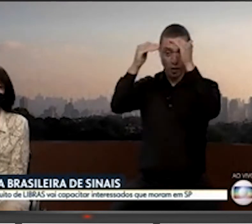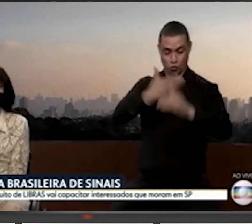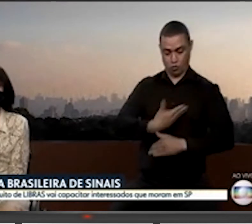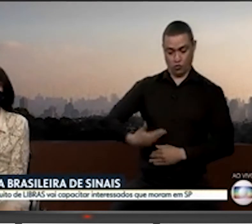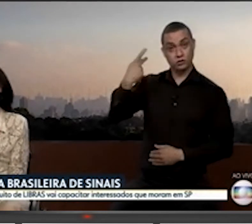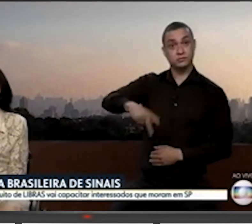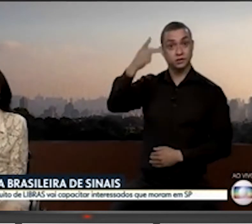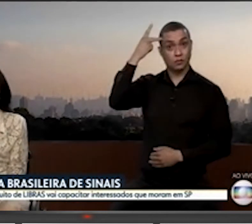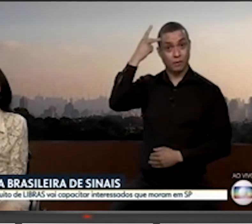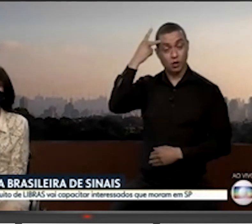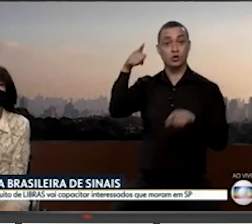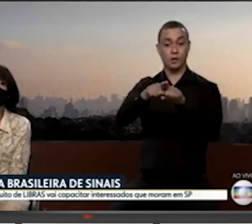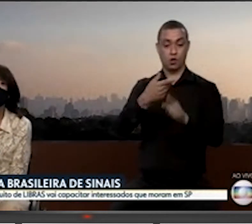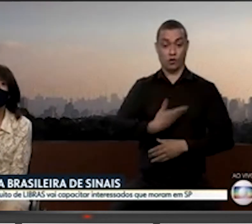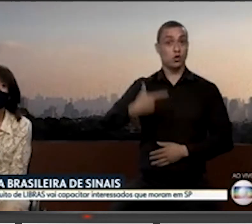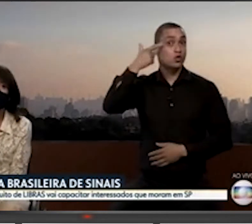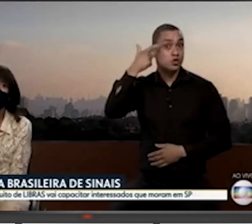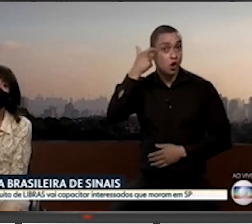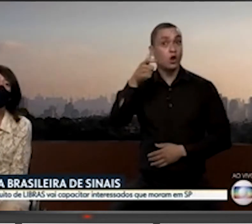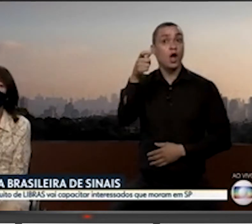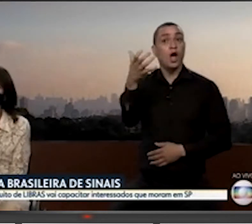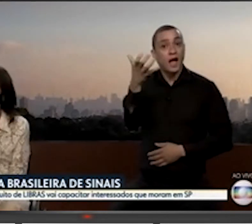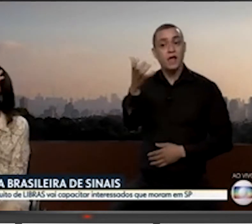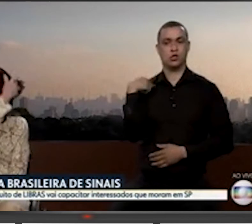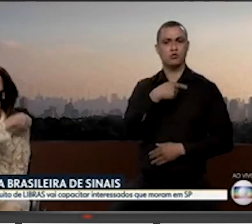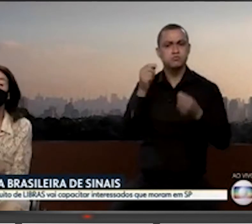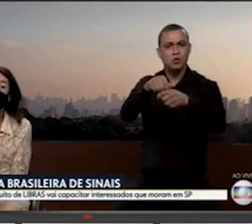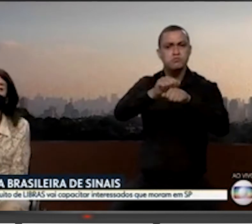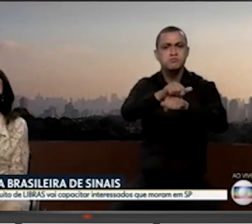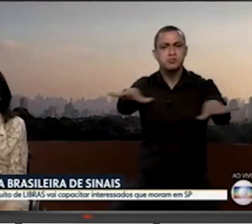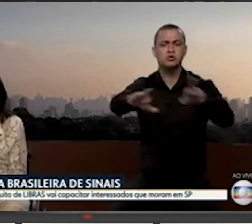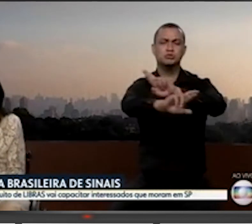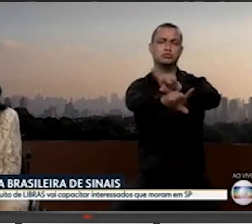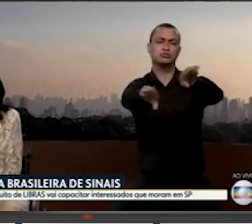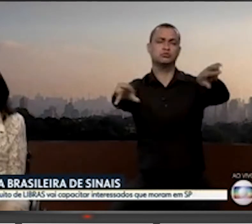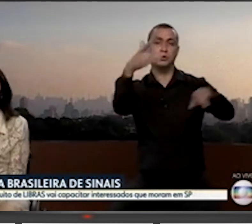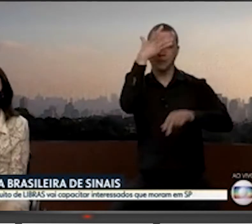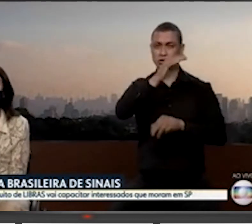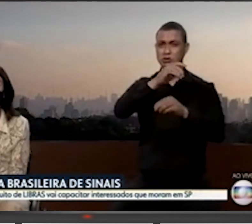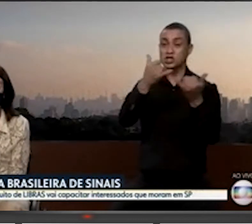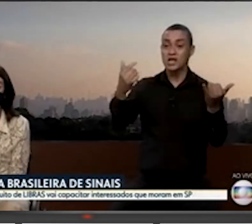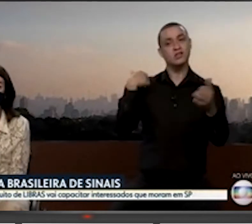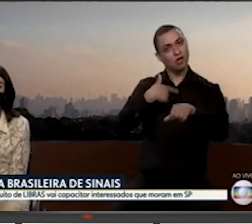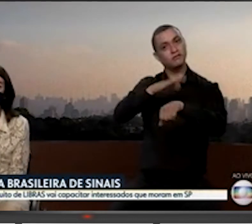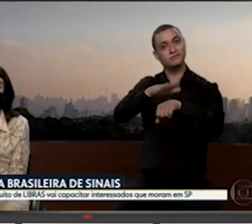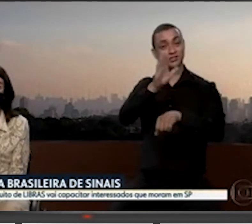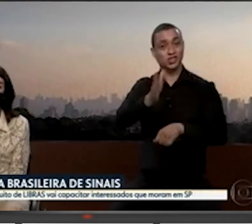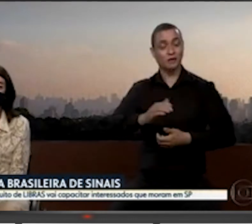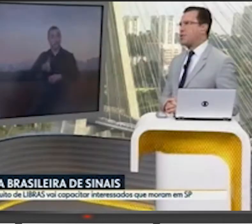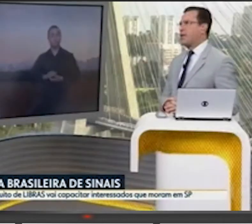Paulo, o Governador João Doria, quer que a gente chegue lá na ponta, atendendo essas milhares de pessoas. E é o que nós estamos fazendo. O secretário, eu acho que